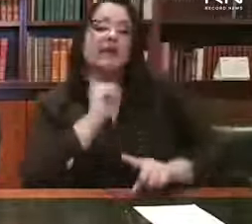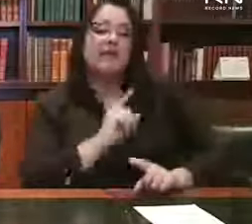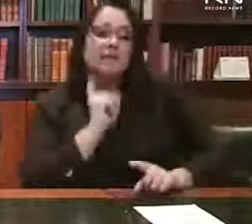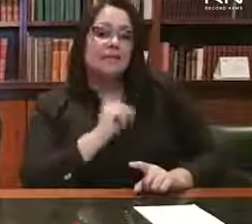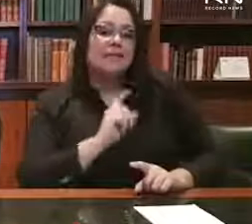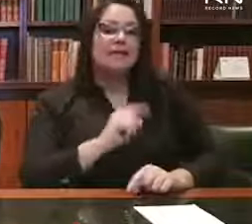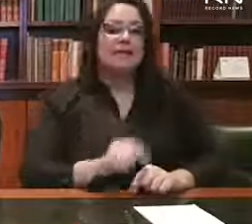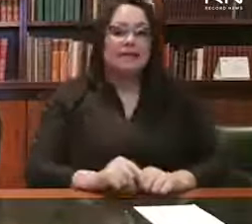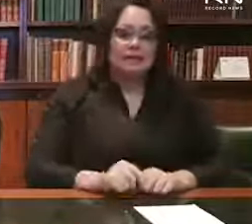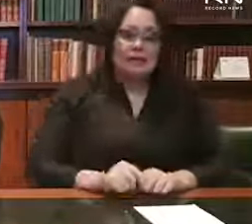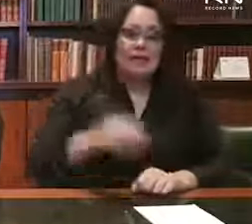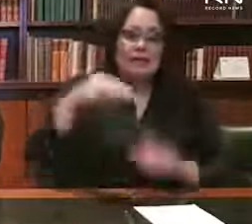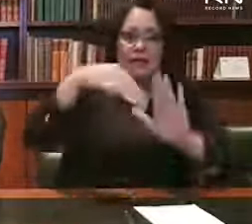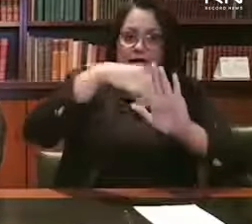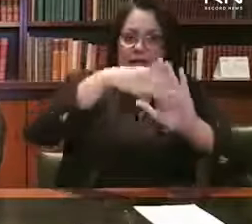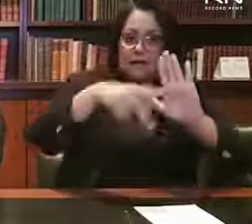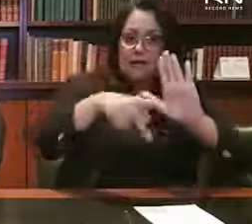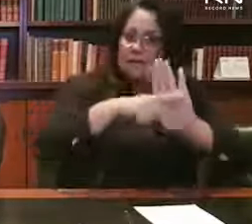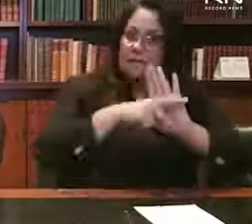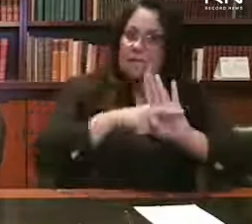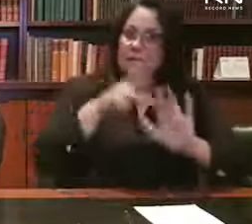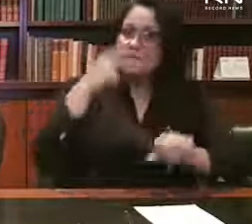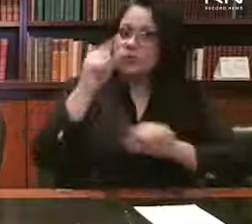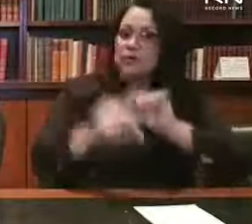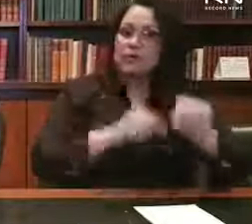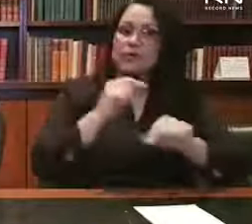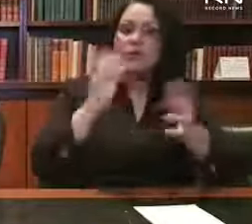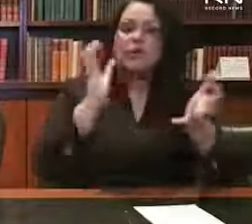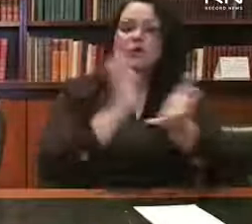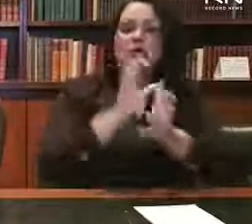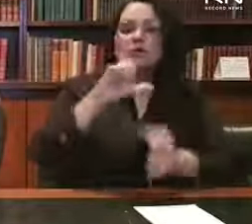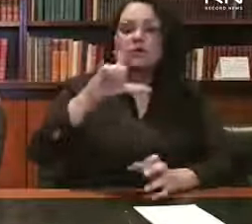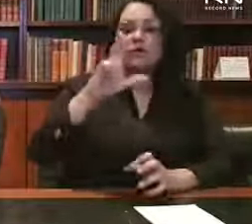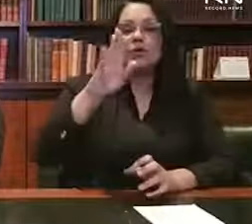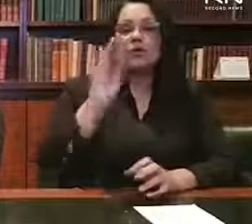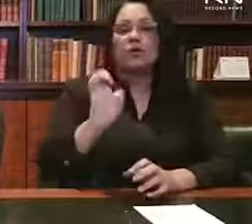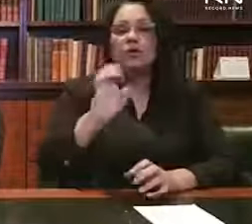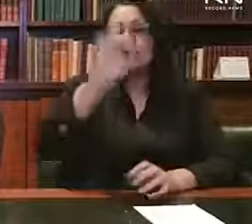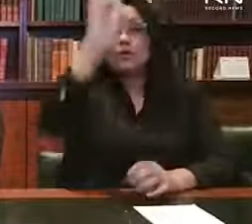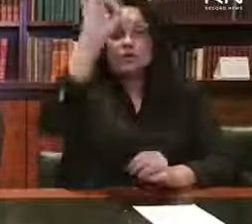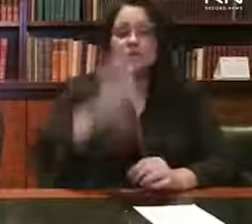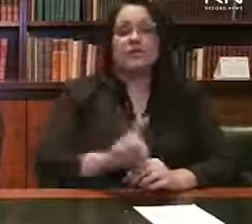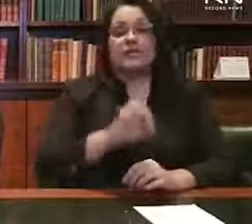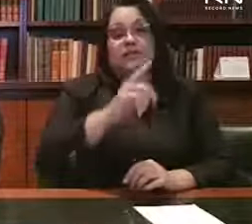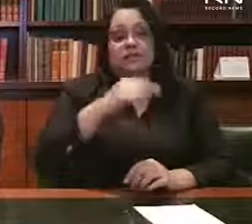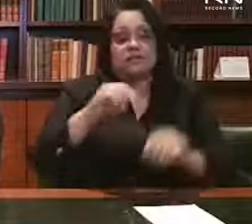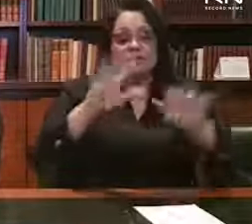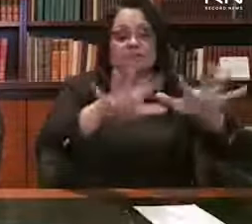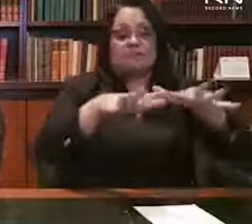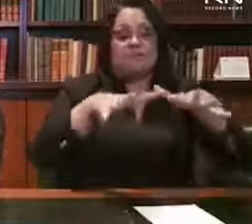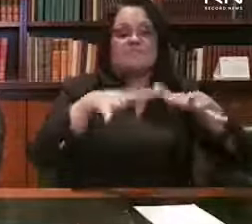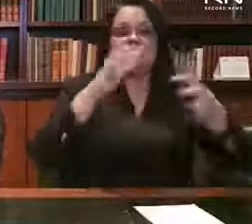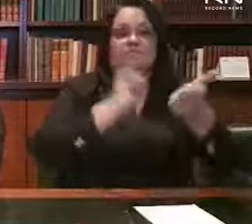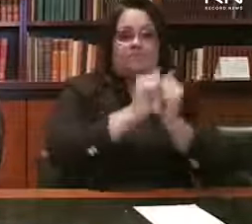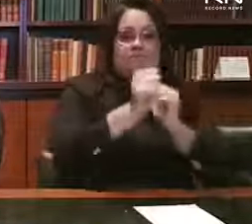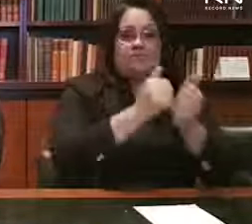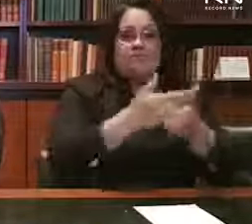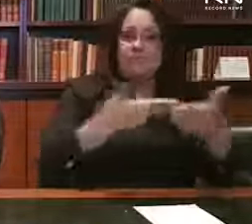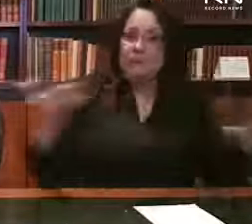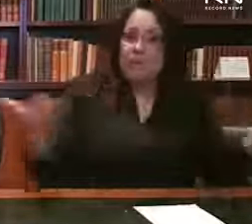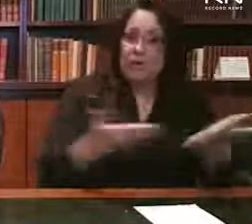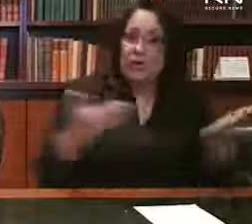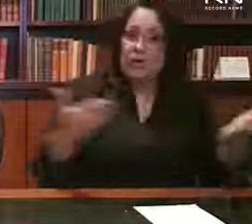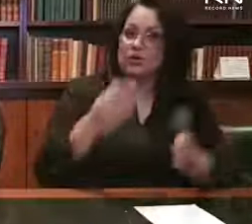MP, ela diz que pertence ao clube mandante o direito de arena. Ou seja, hoje o Bangu manda